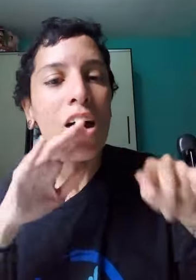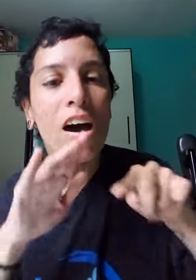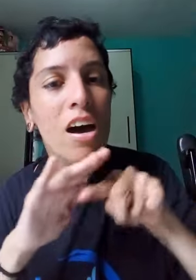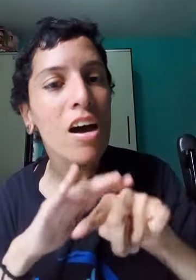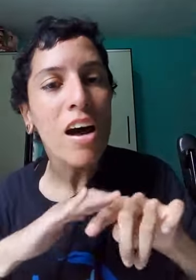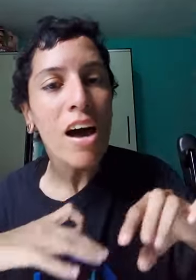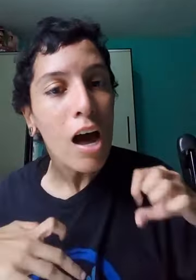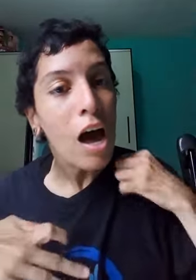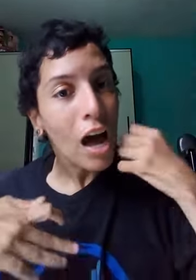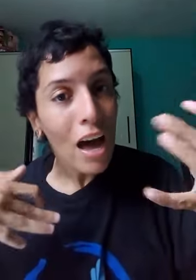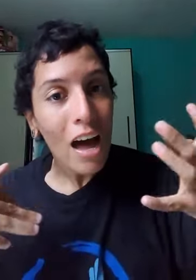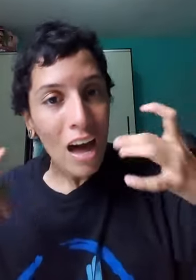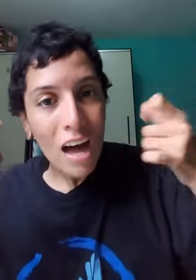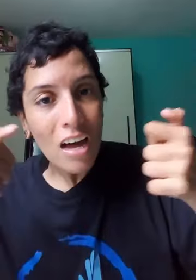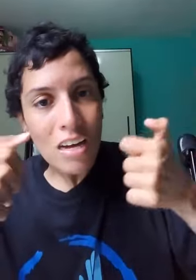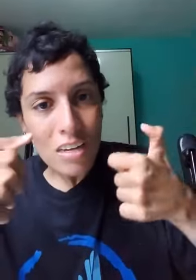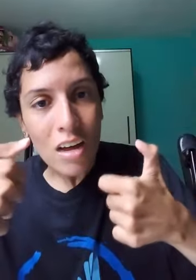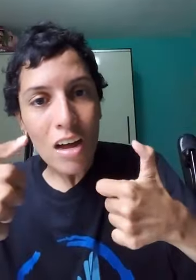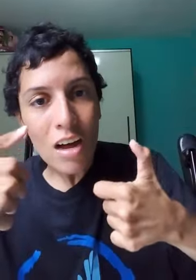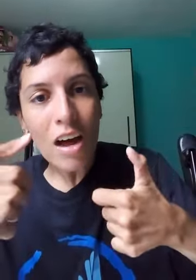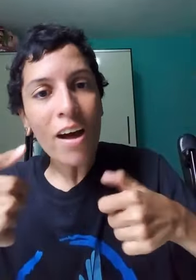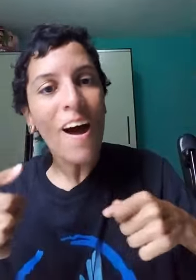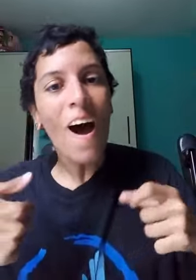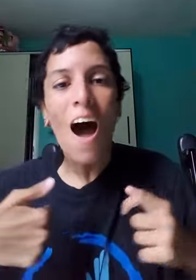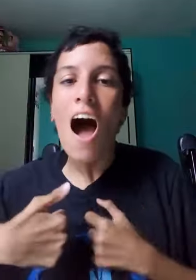Como vai você?